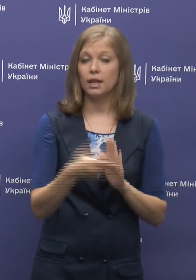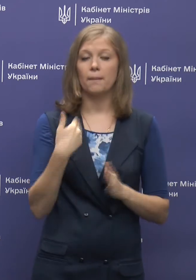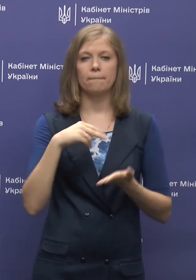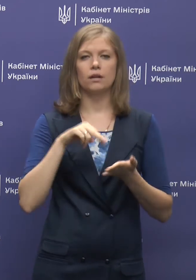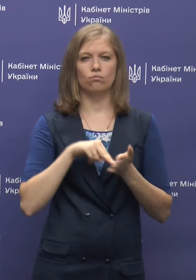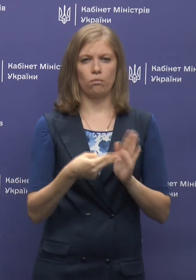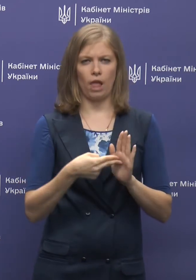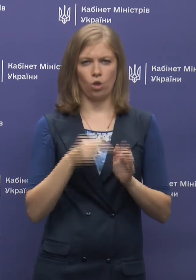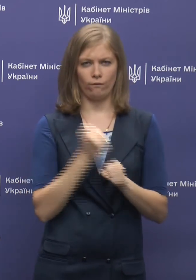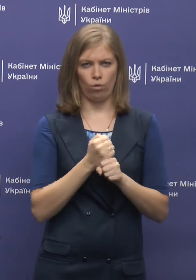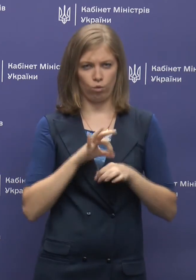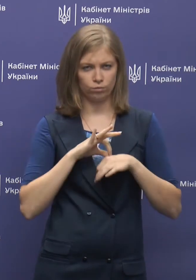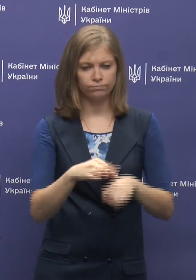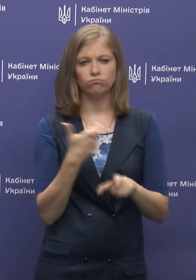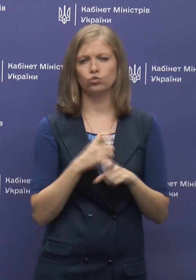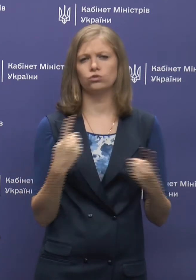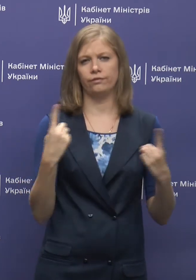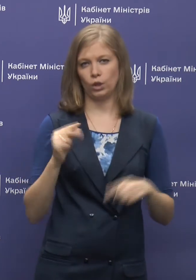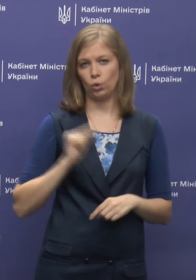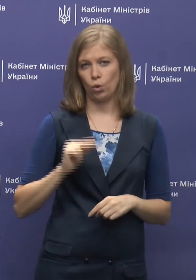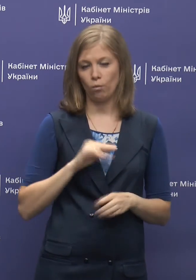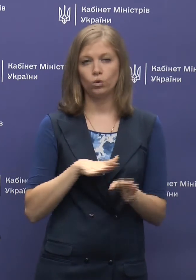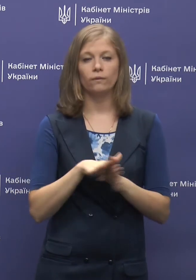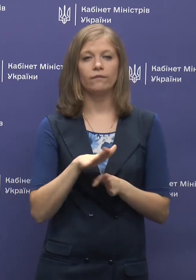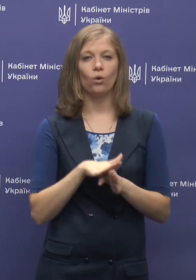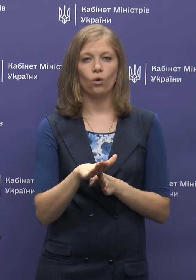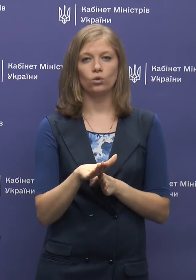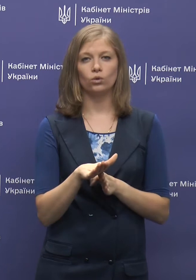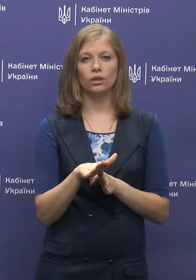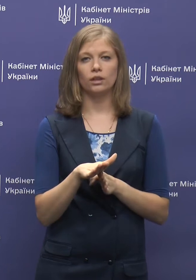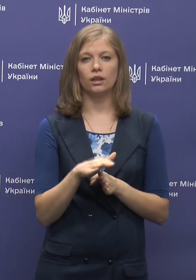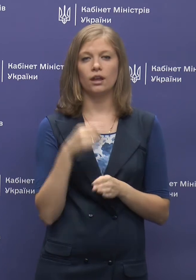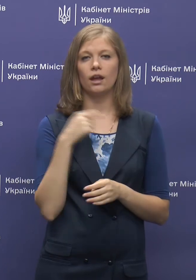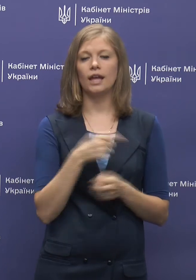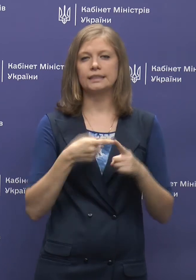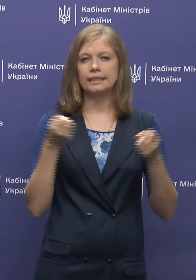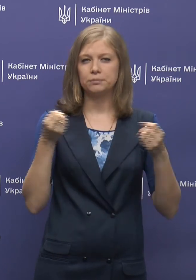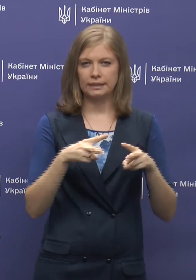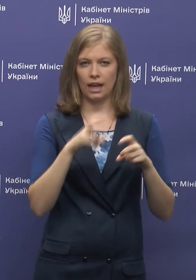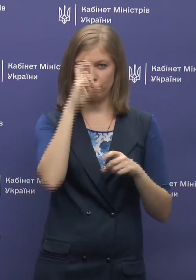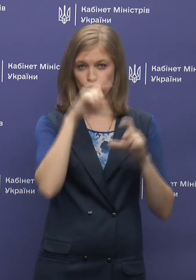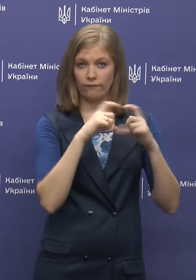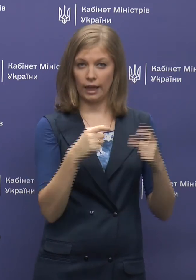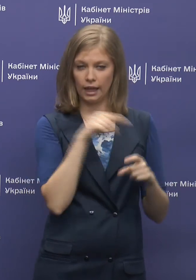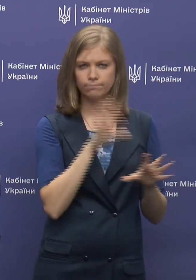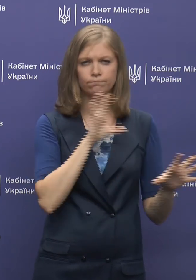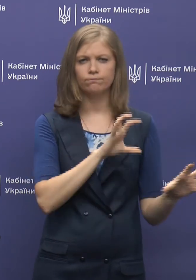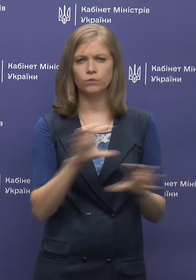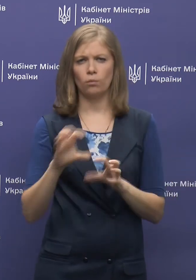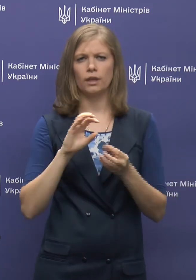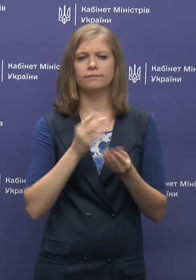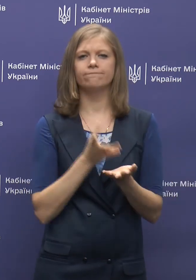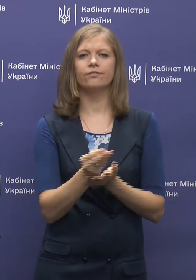планову роботу в цьому напрямку, дуже велику роботу виконує Фінінпро, це спеціальна державна агенція, яка опікується